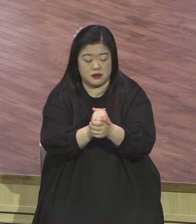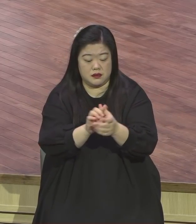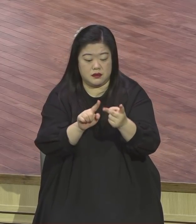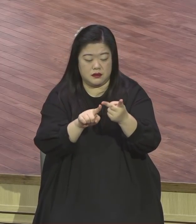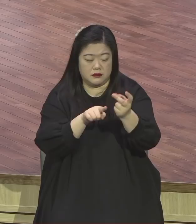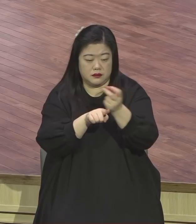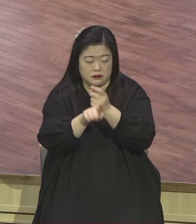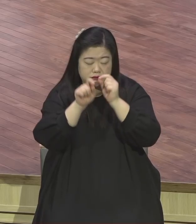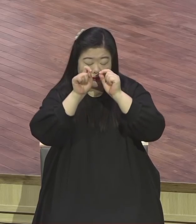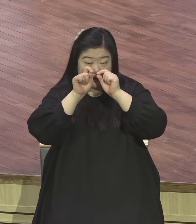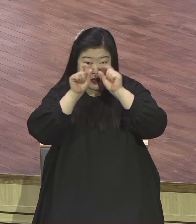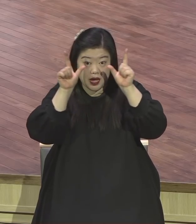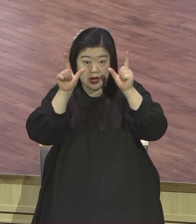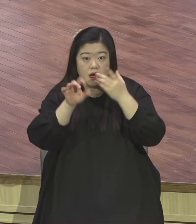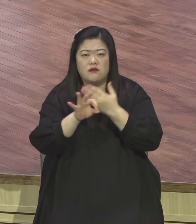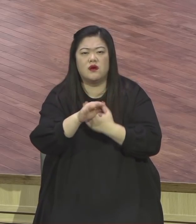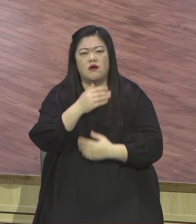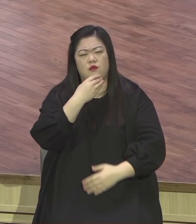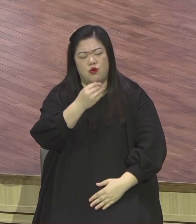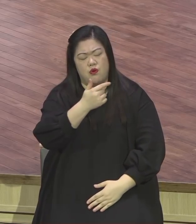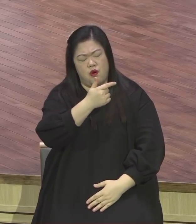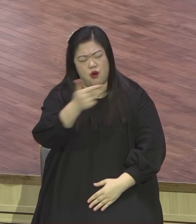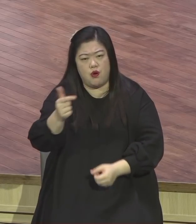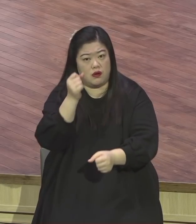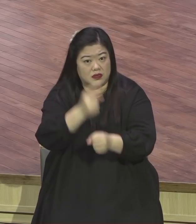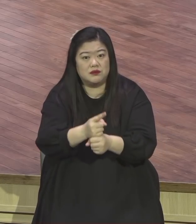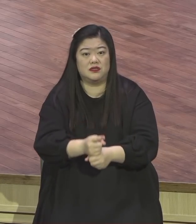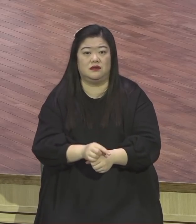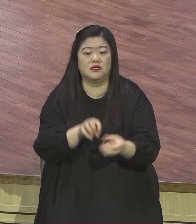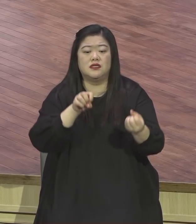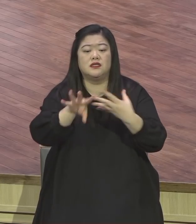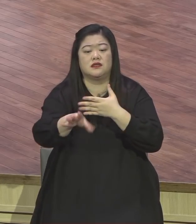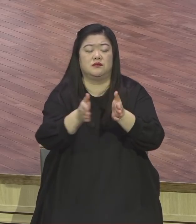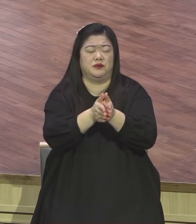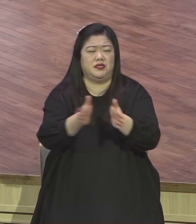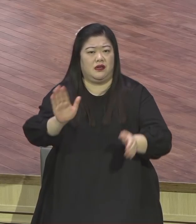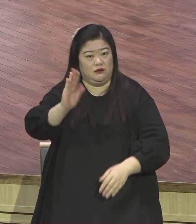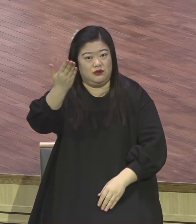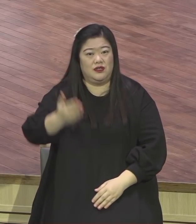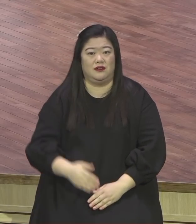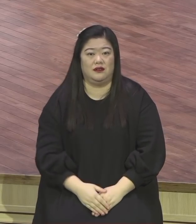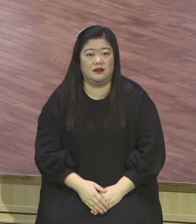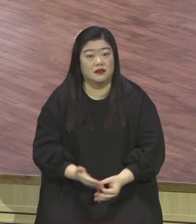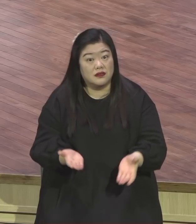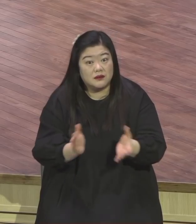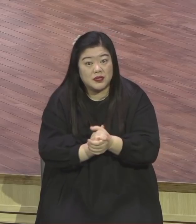축복이 됩니다. 응답이 시작된단 말이에요. 그래서 늘 여러분 기도하세요.